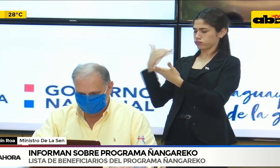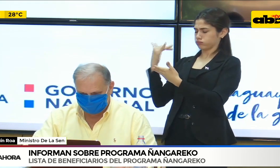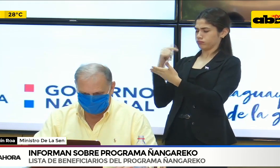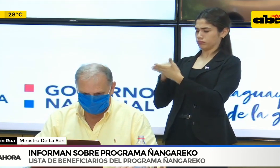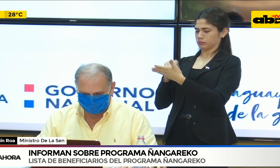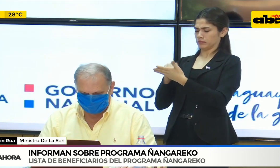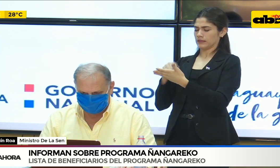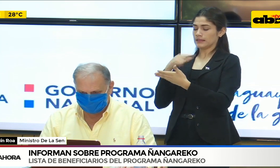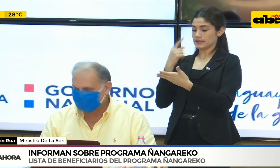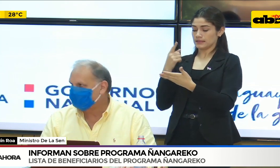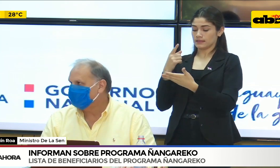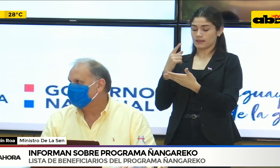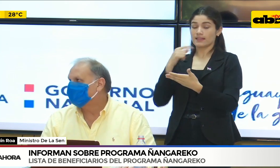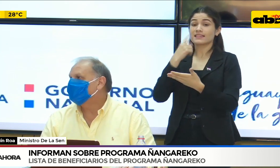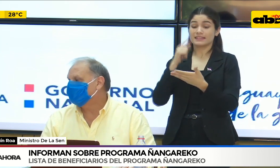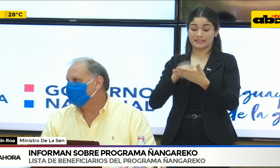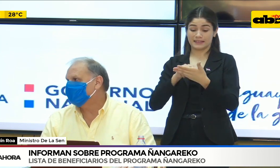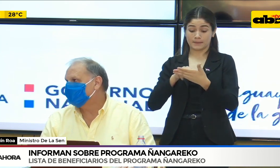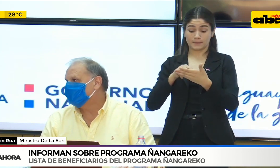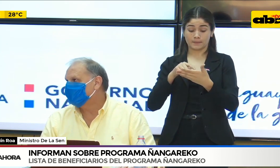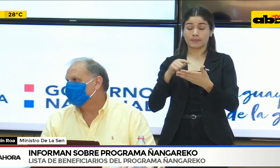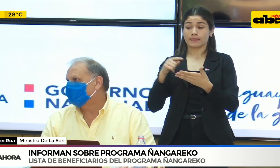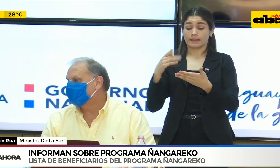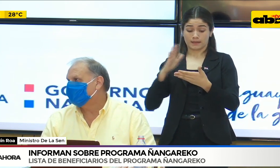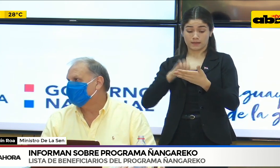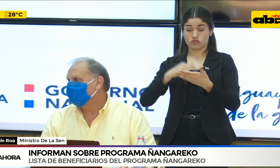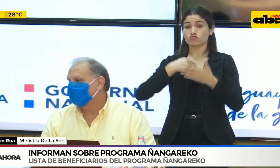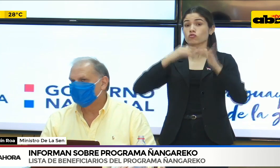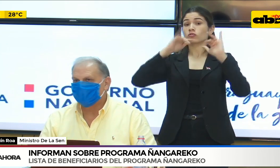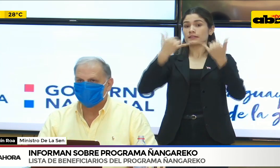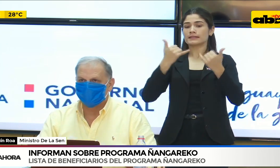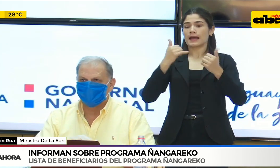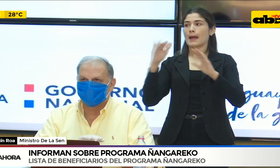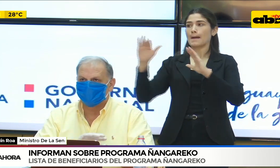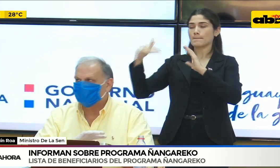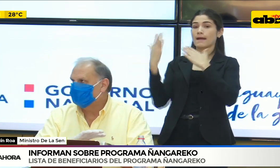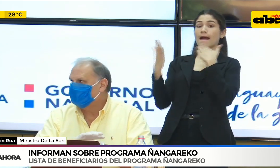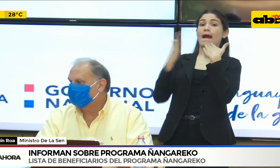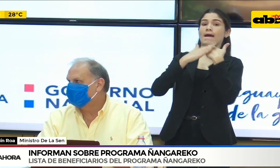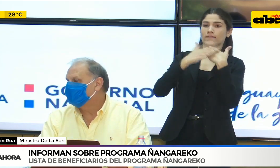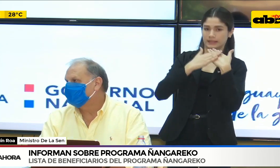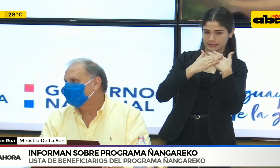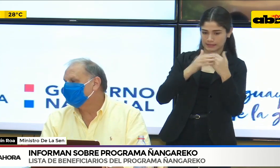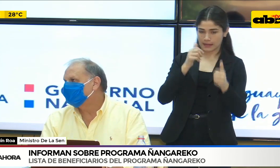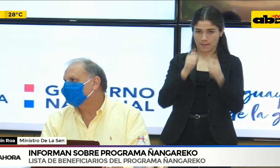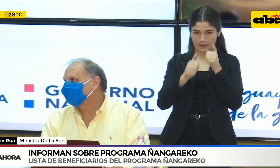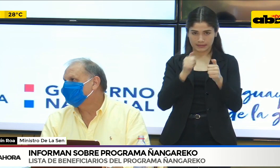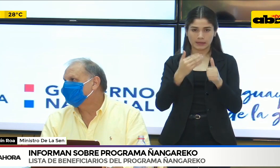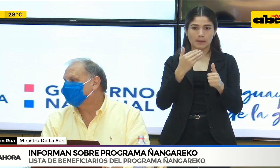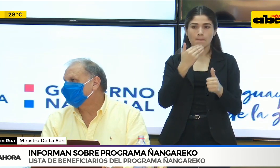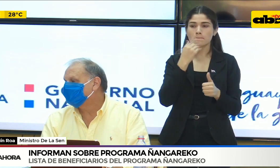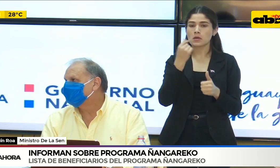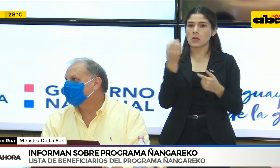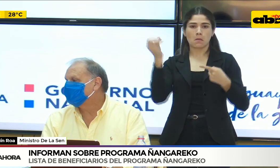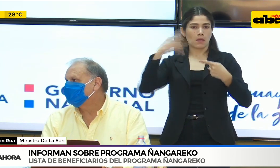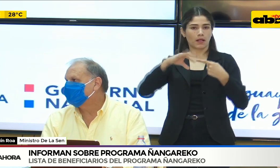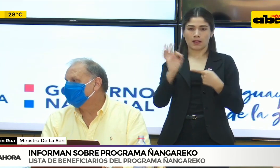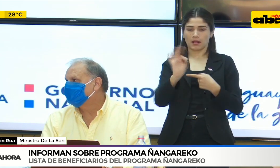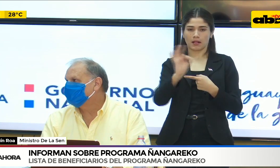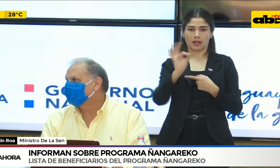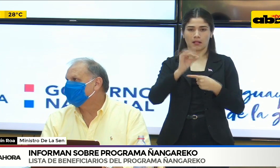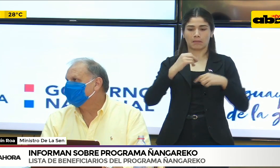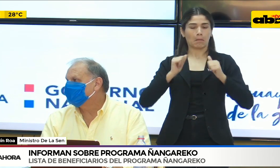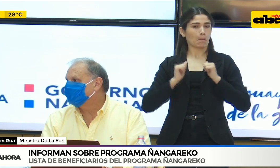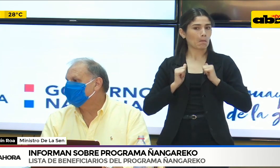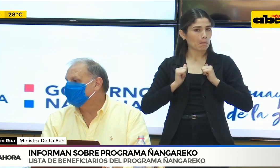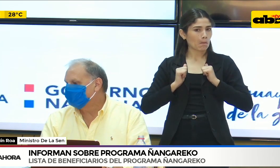SMS, pero no la plata. Ya me enviaron el SMS el jueves a la noche y mi billetera está vigente siempre, pero el dinero